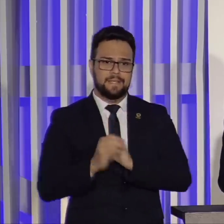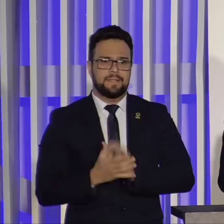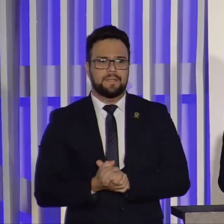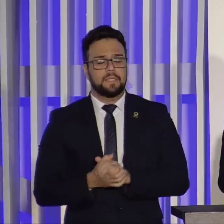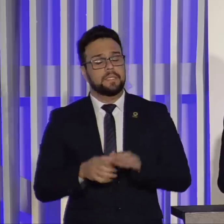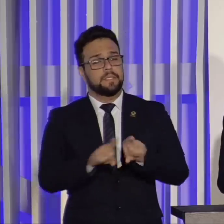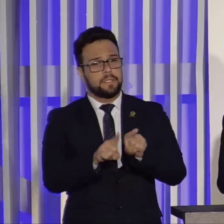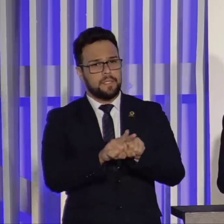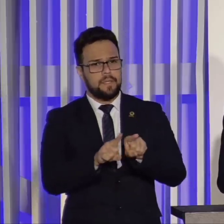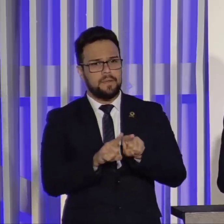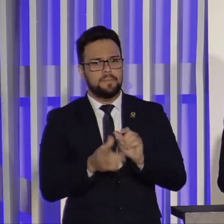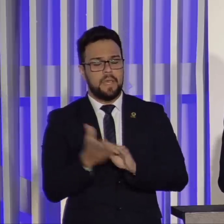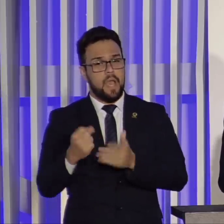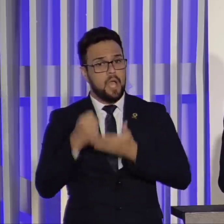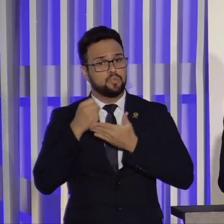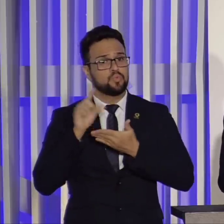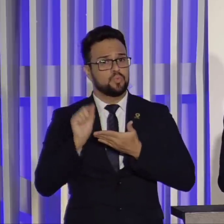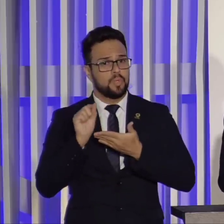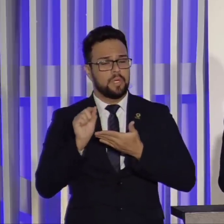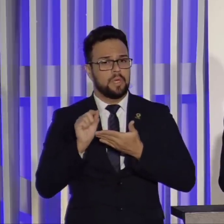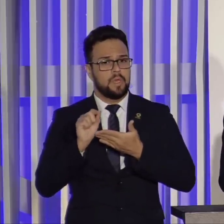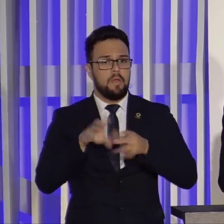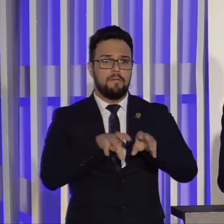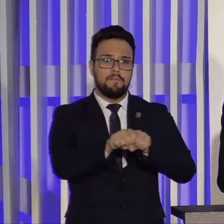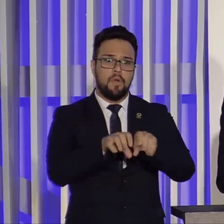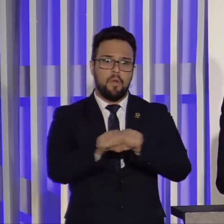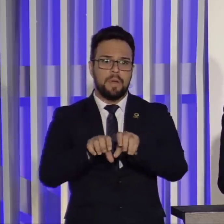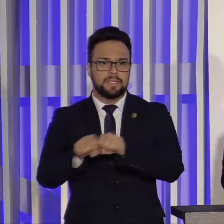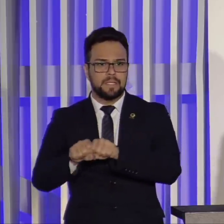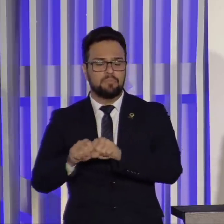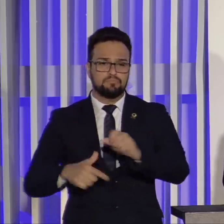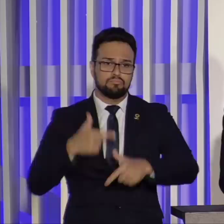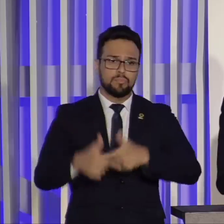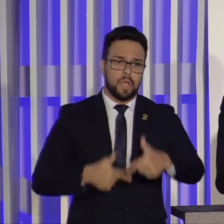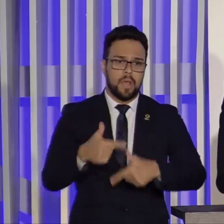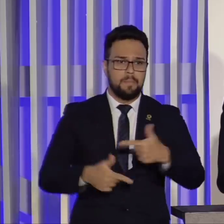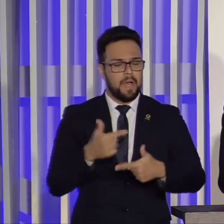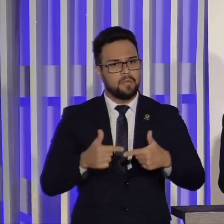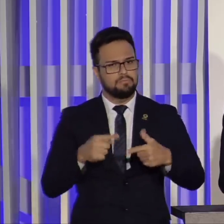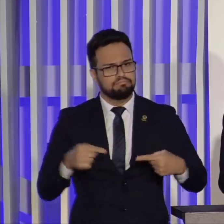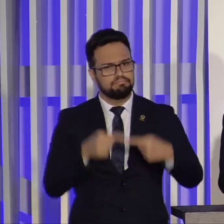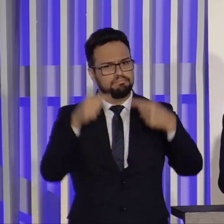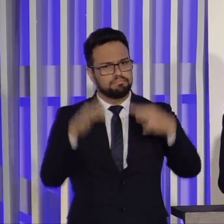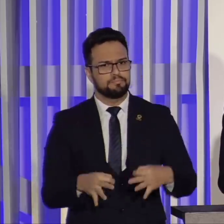que também nos ajudam na formação de mão de obra adequada.